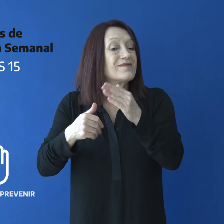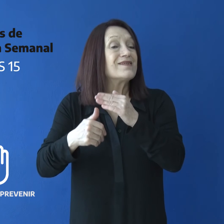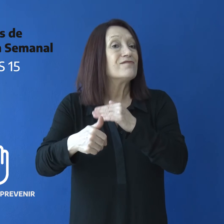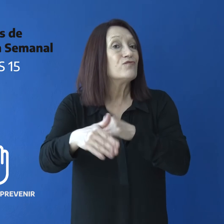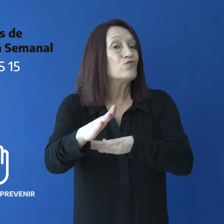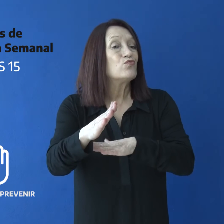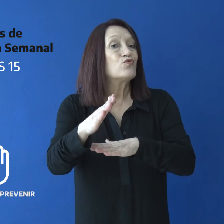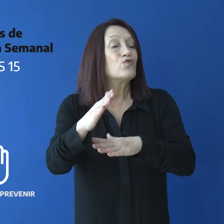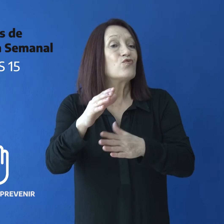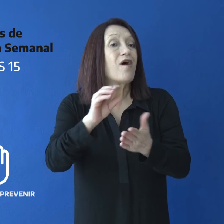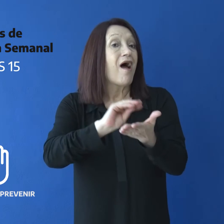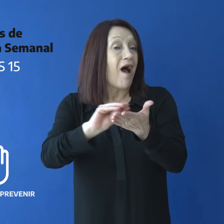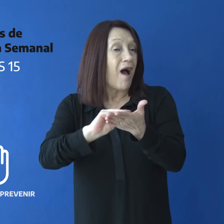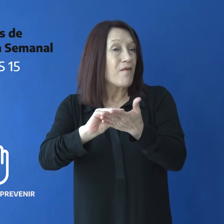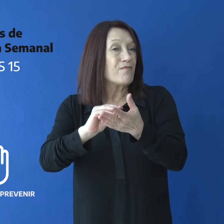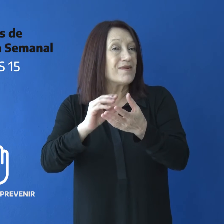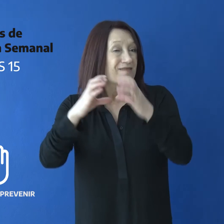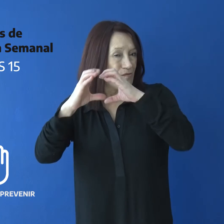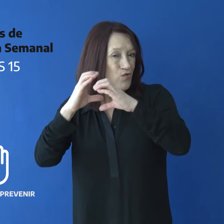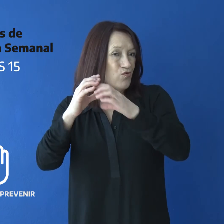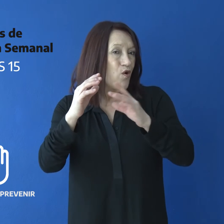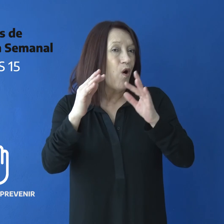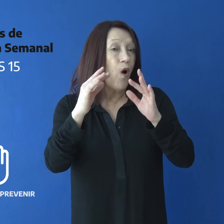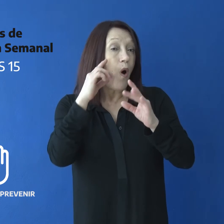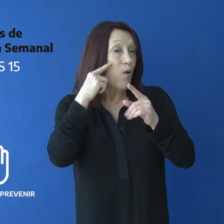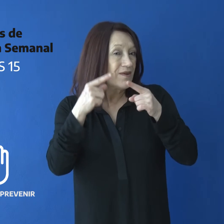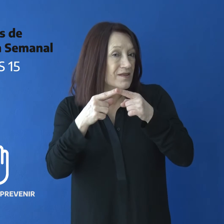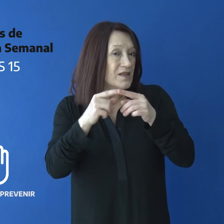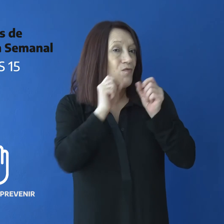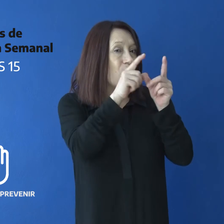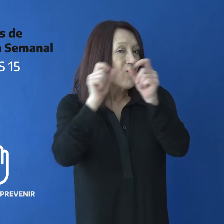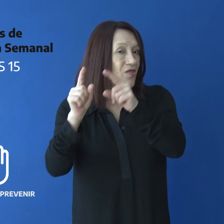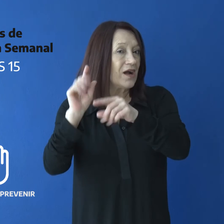de ENACOM que tienen como propósito llegar a todas las zonas.